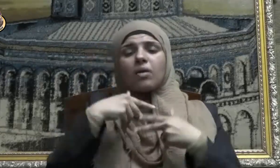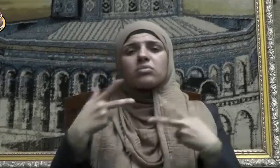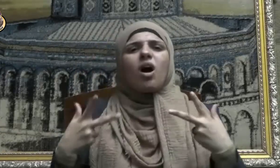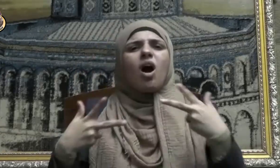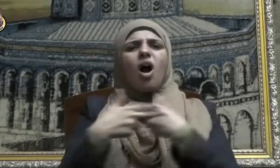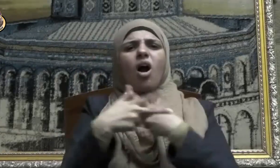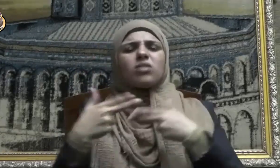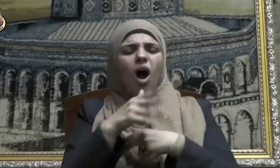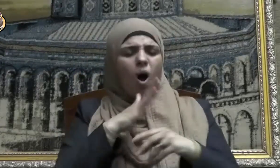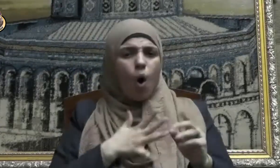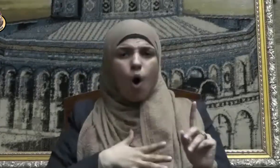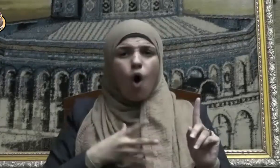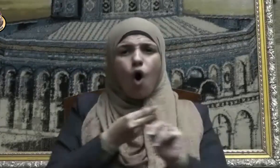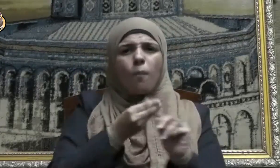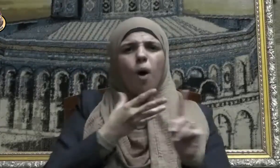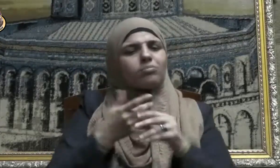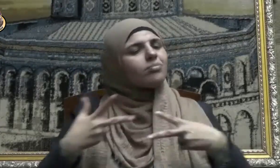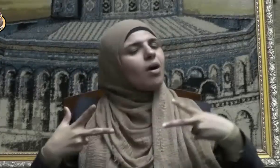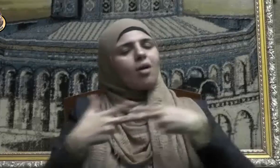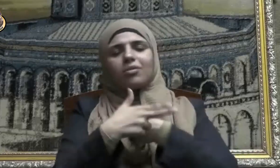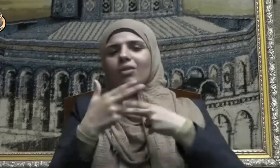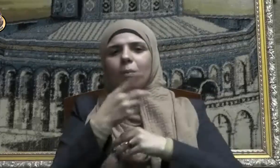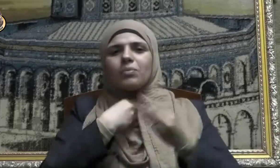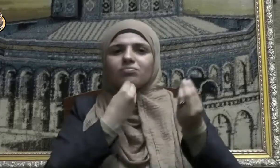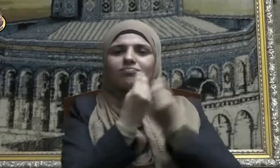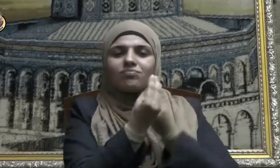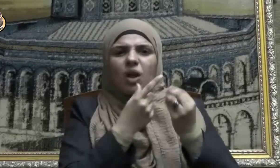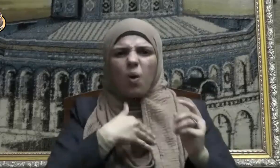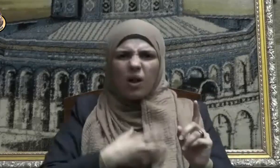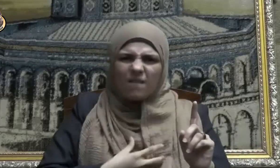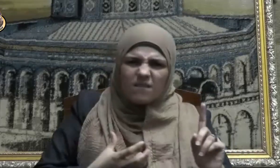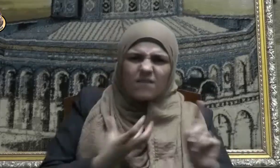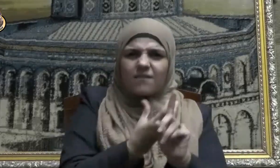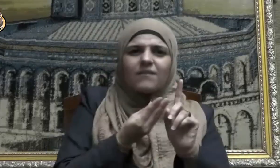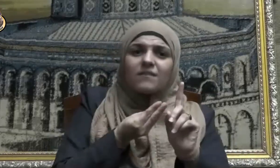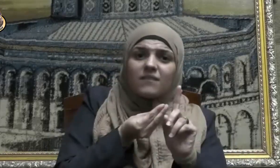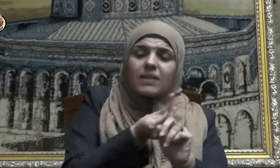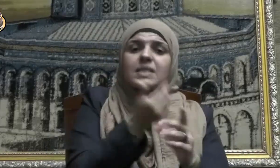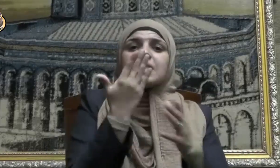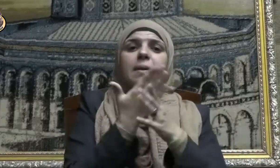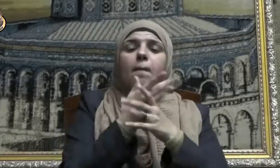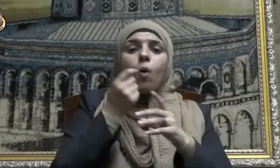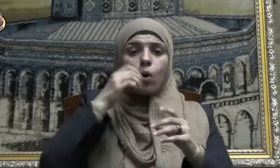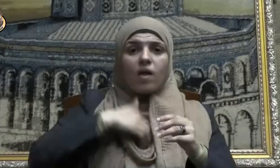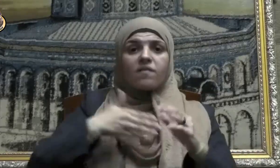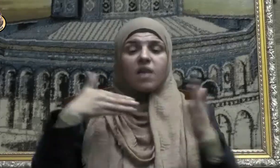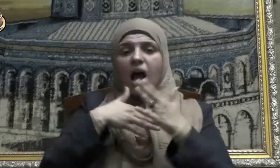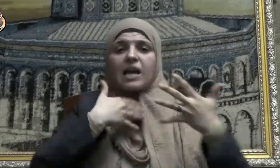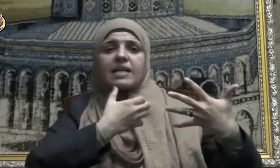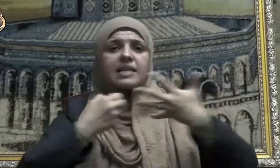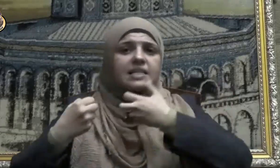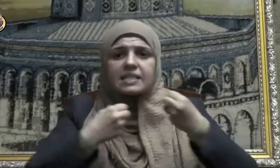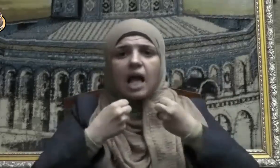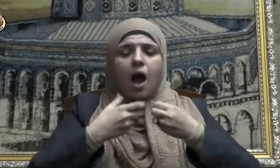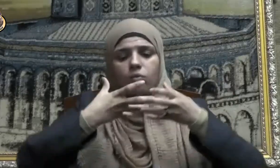المحبة والتباغض الذي يفضي إلى النزاع والشقاق وفساد